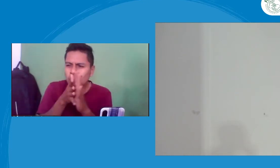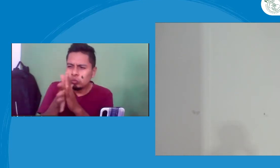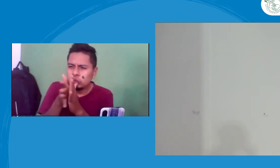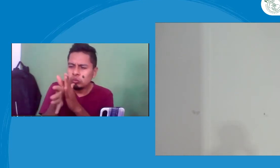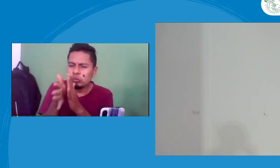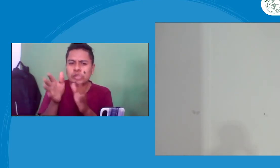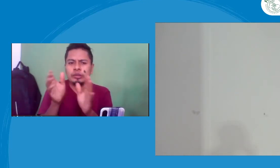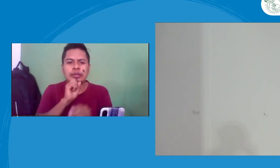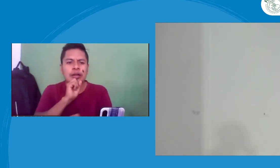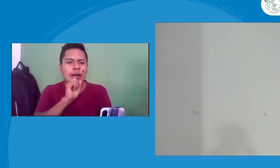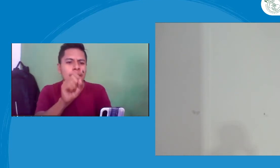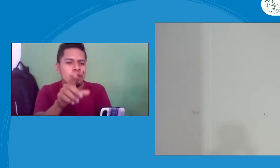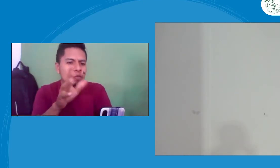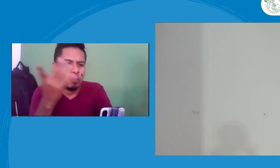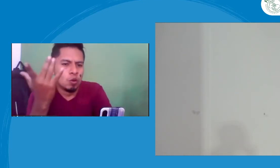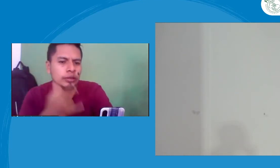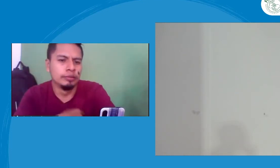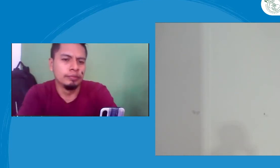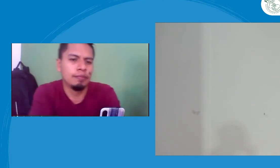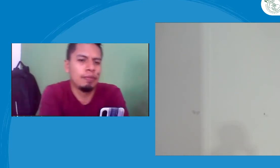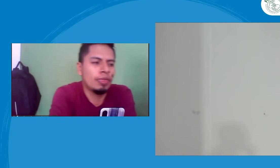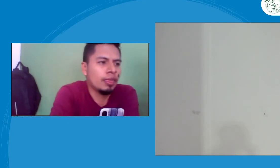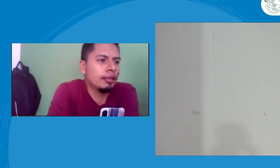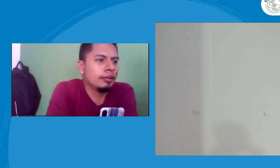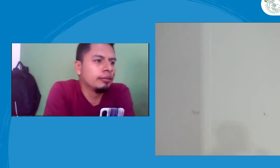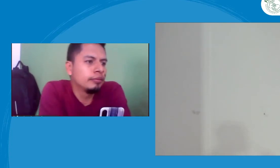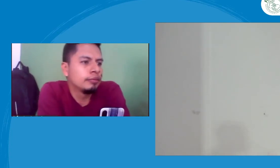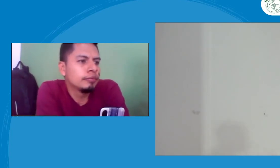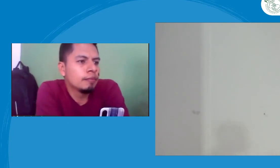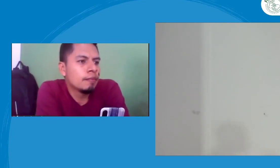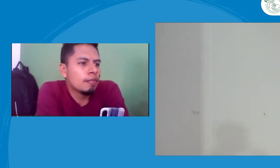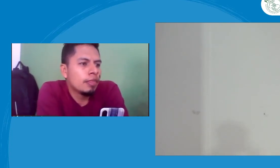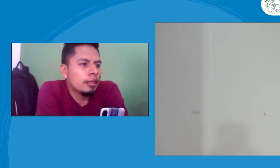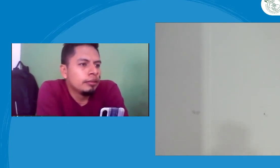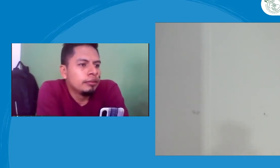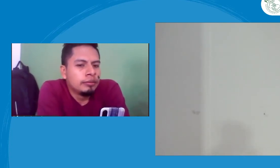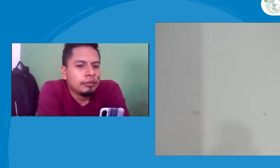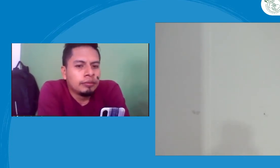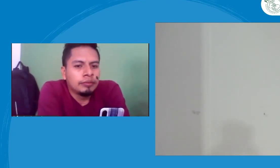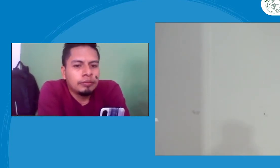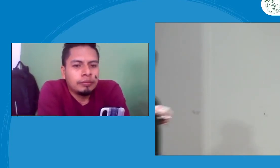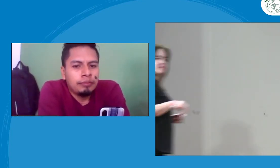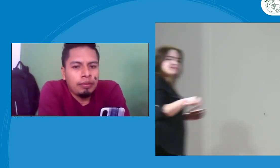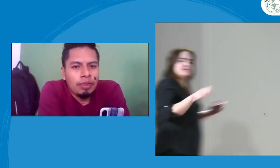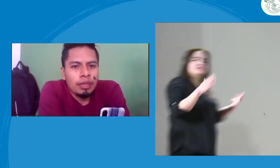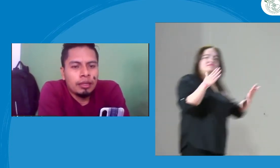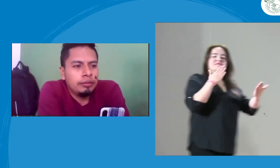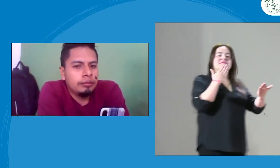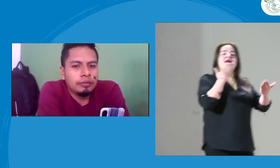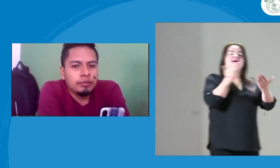sería mi pregunta, si de pronto desde FENASCOL se puede apoyar este tema al respecto.